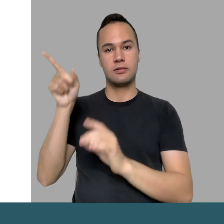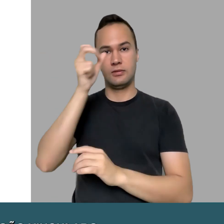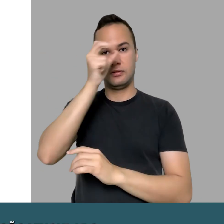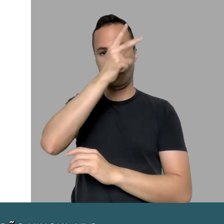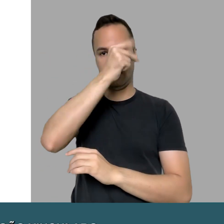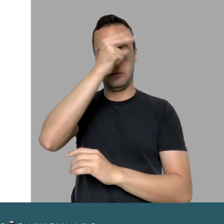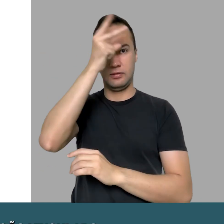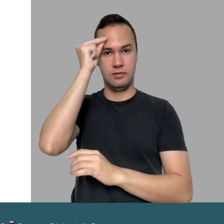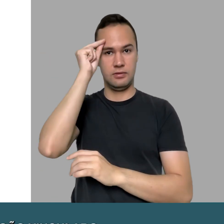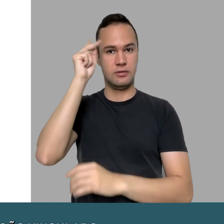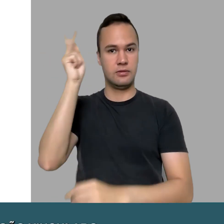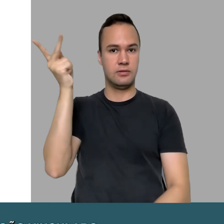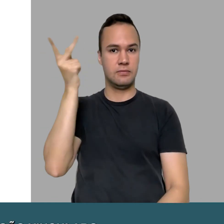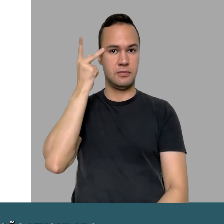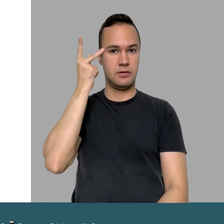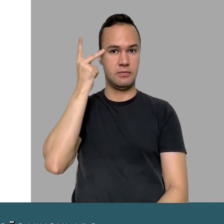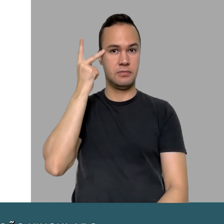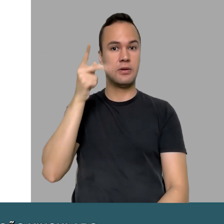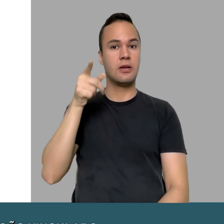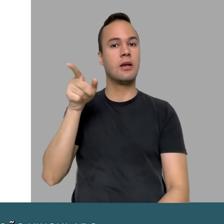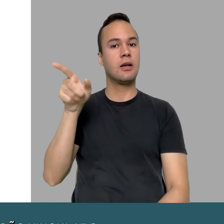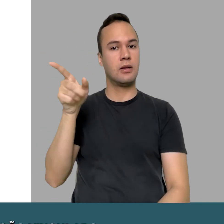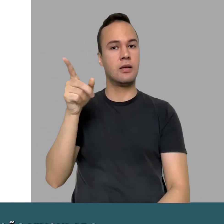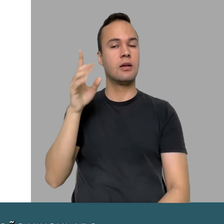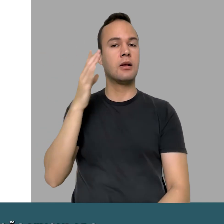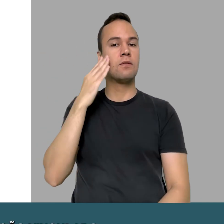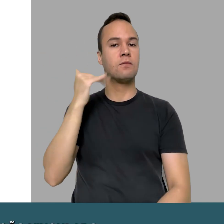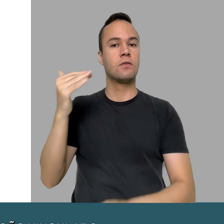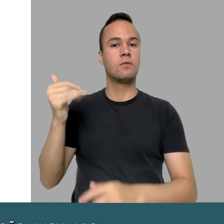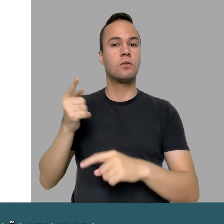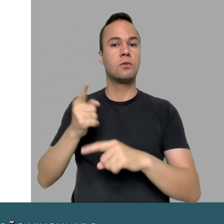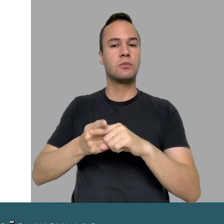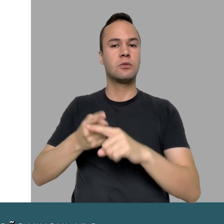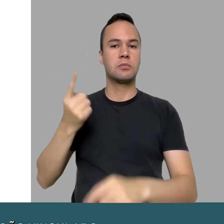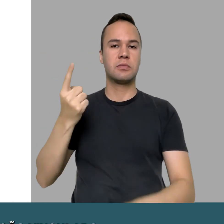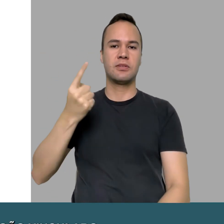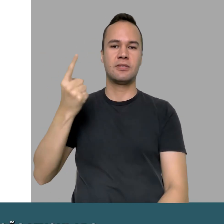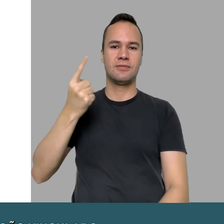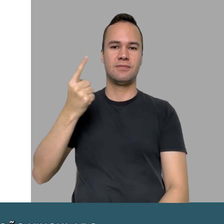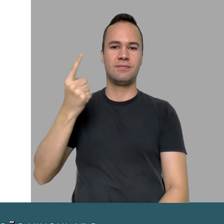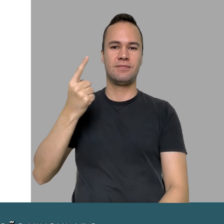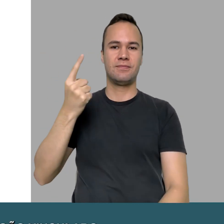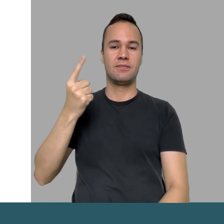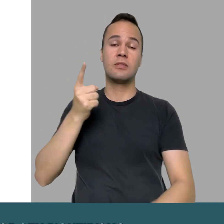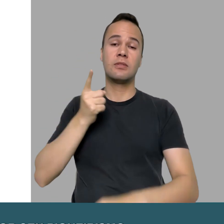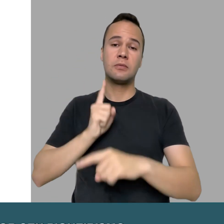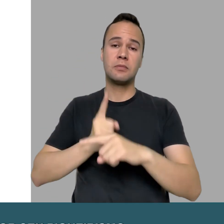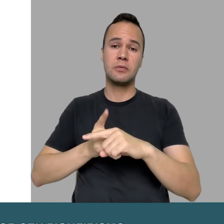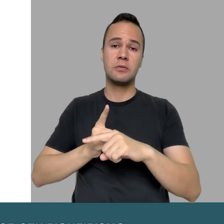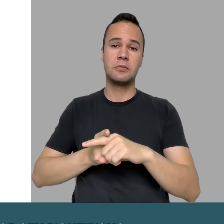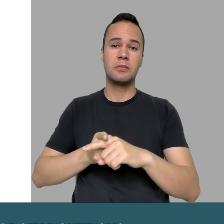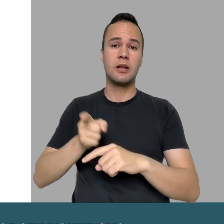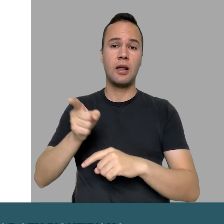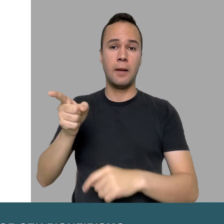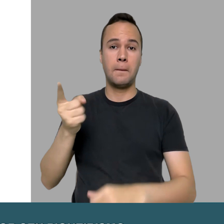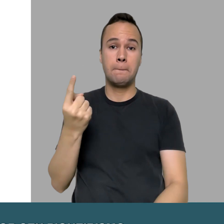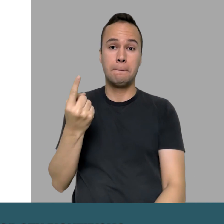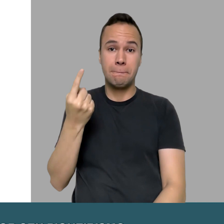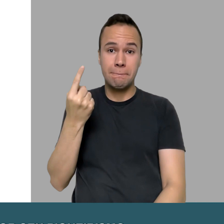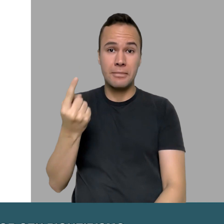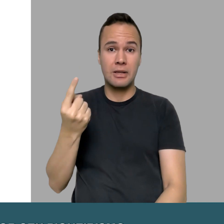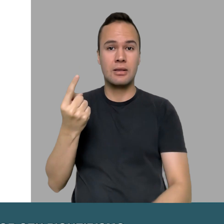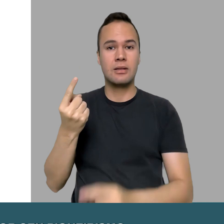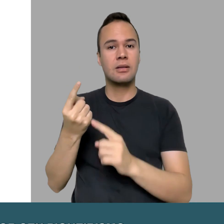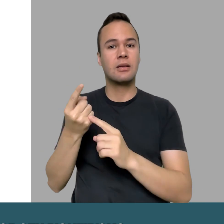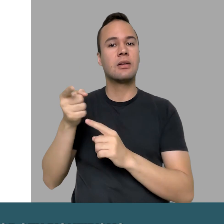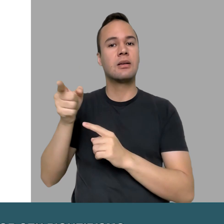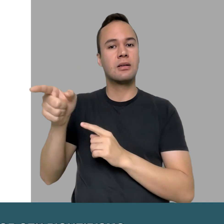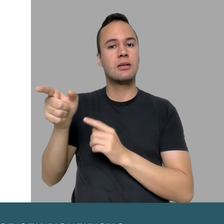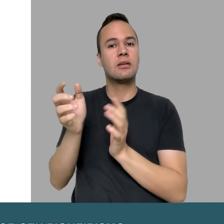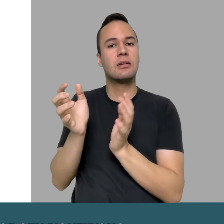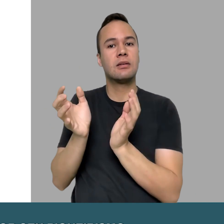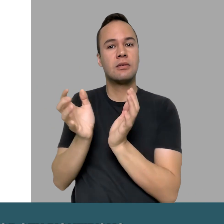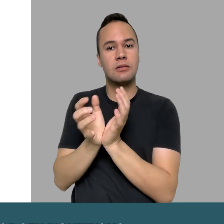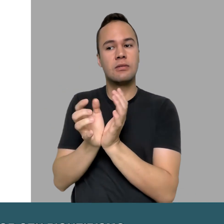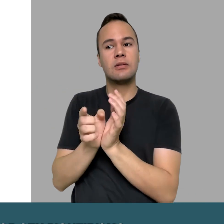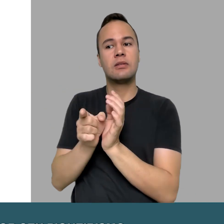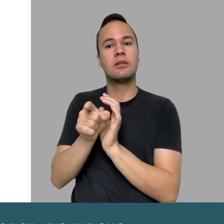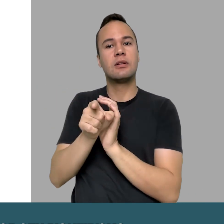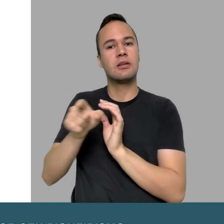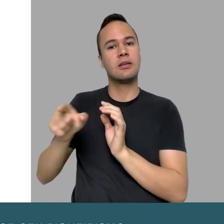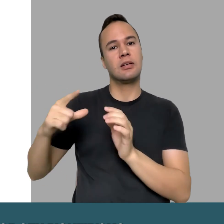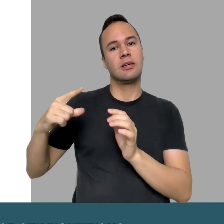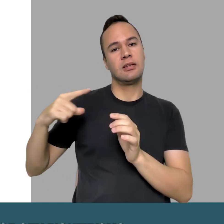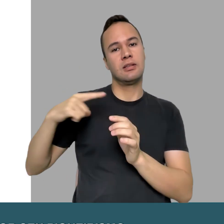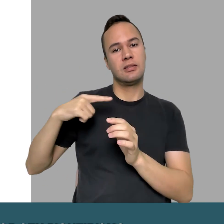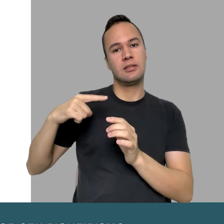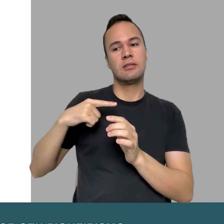A CPA é um órgão vinculado à Prefeitura de São Paulo e é reconhecida por seu pioneirismo, já